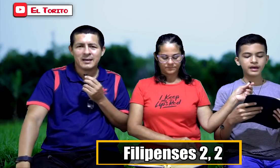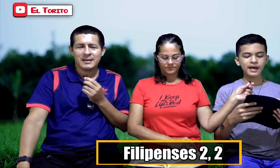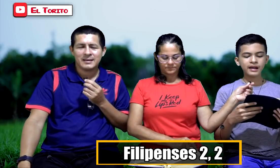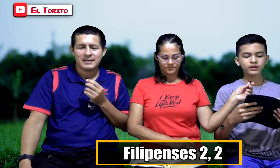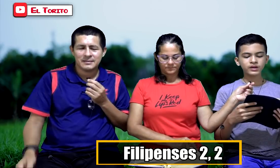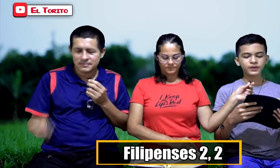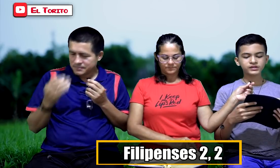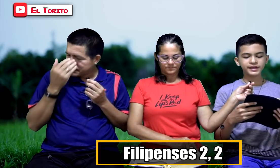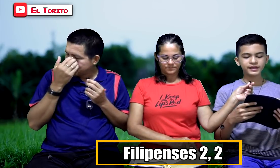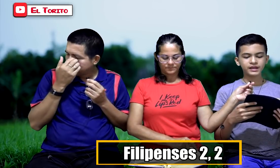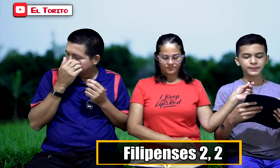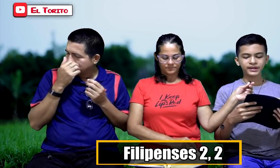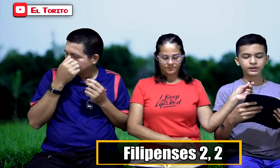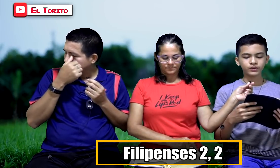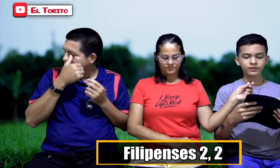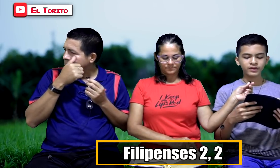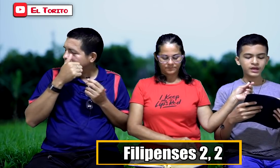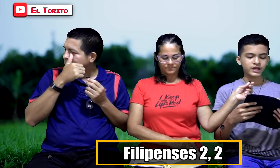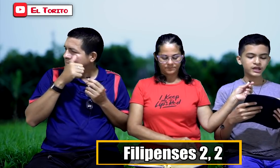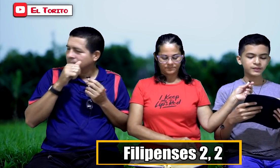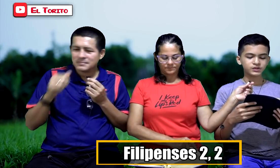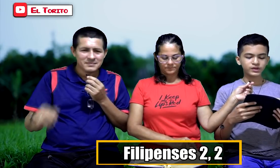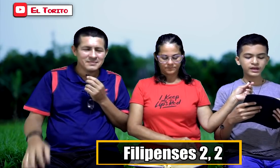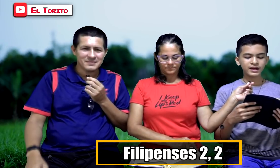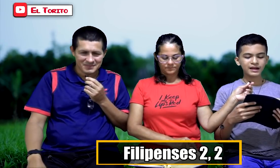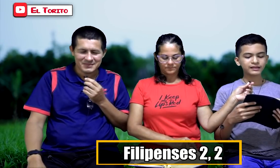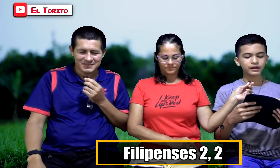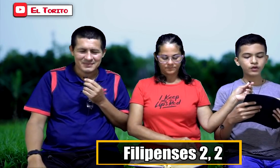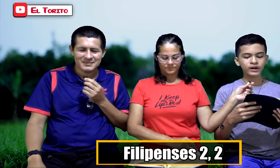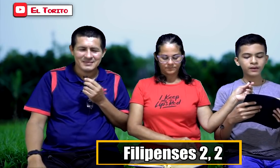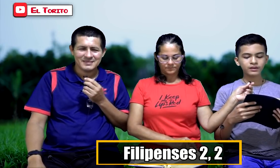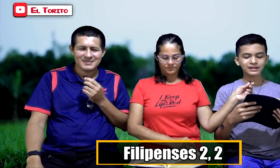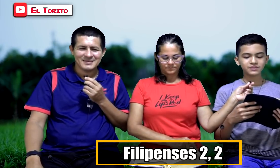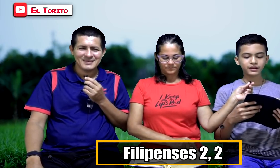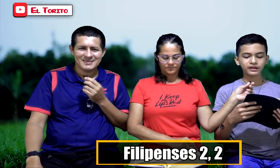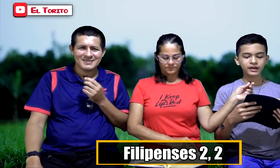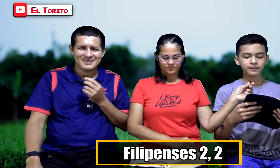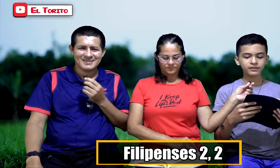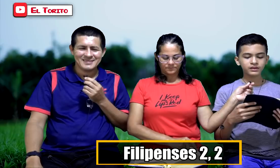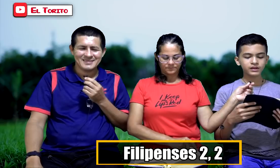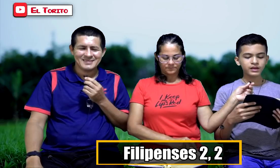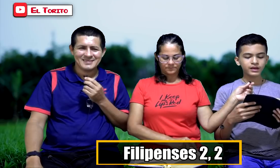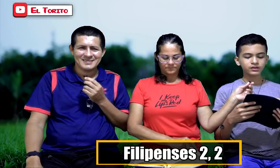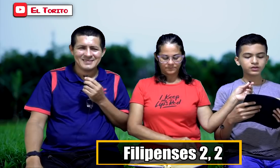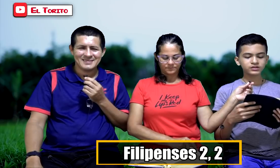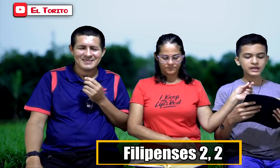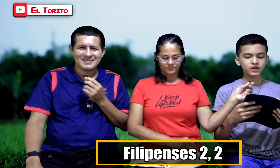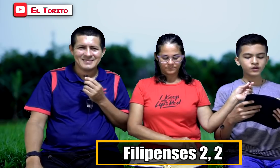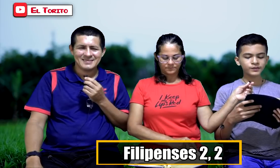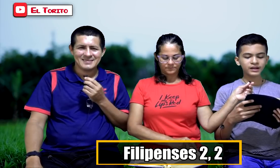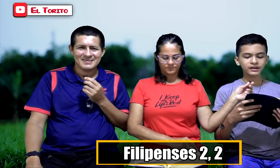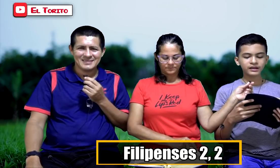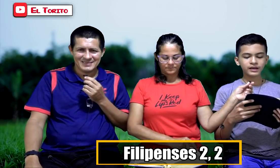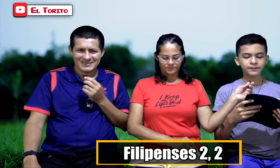Algo que proceda del espíritu y que me sugieren la ternura y la simpatía, entonces con mi alegría,